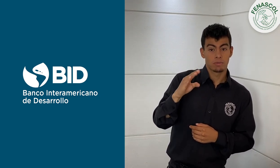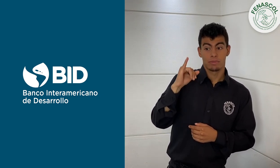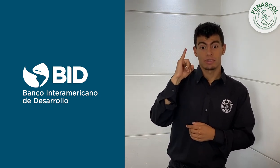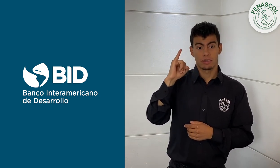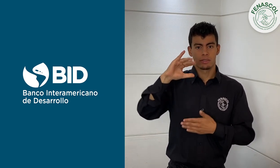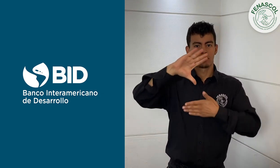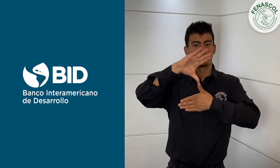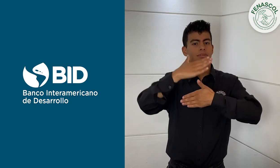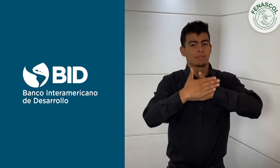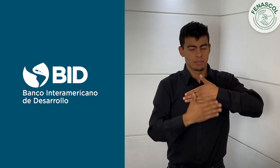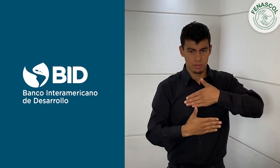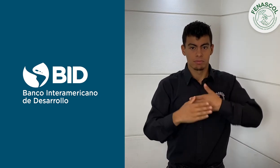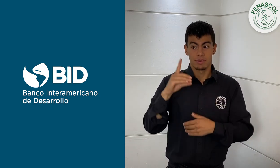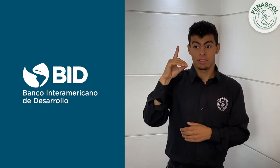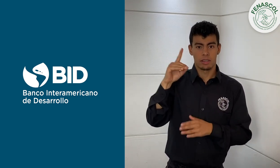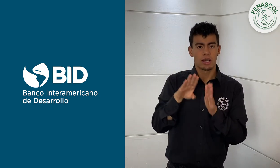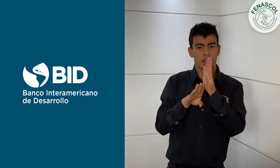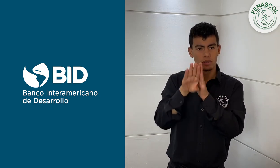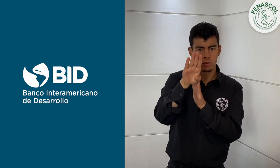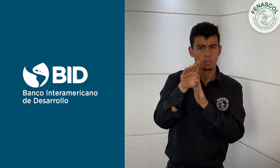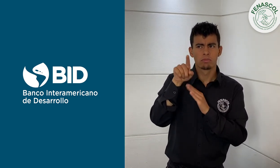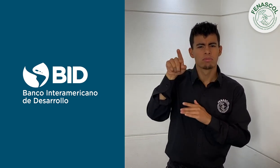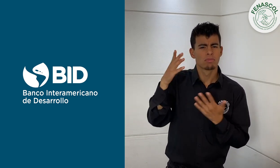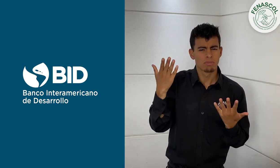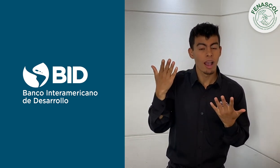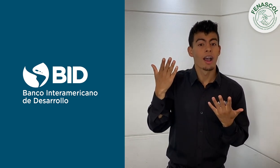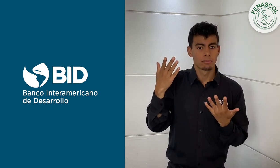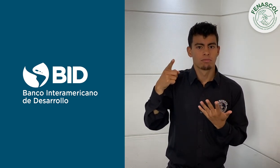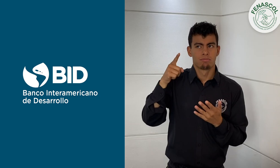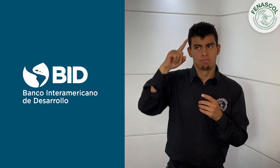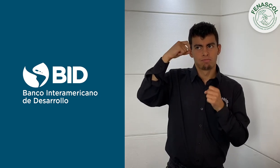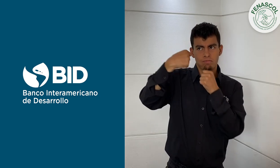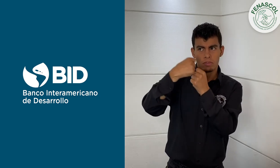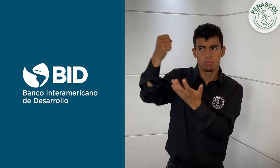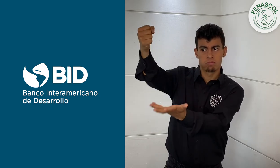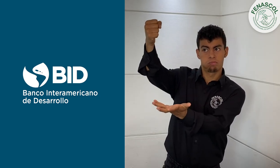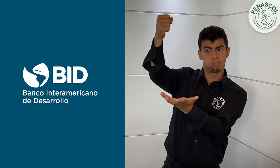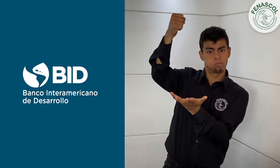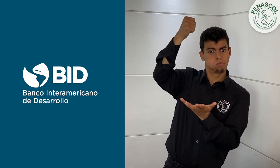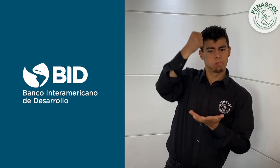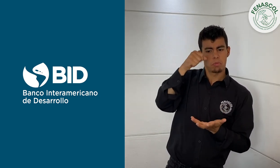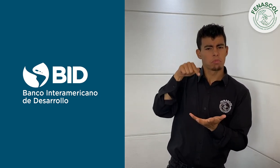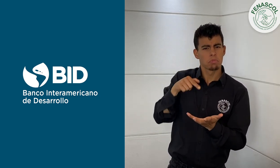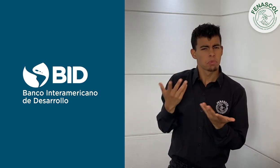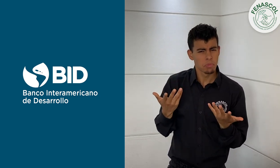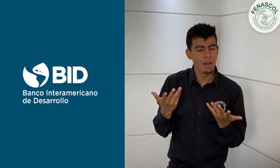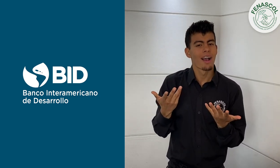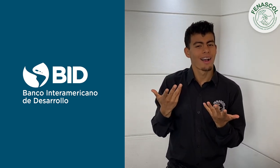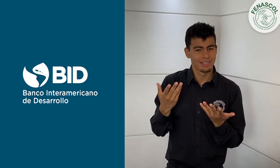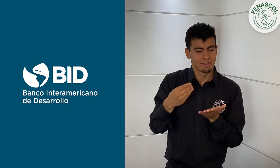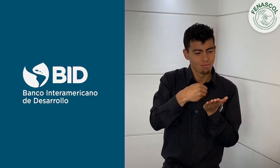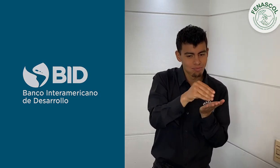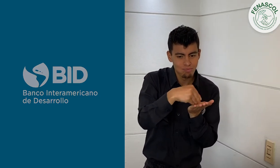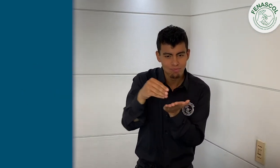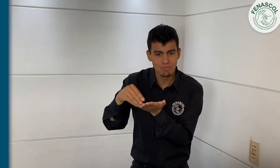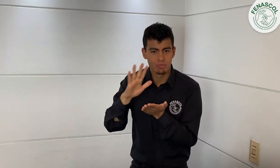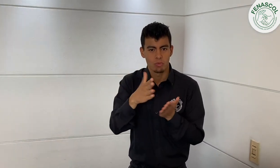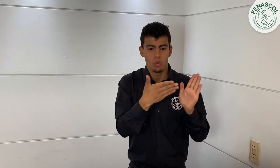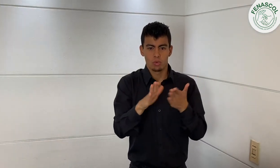Gracias a esta alianza, FENASCOL recibió recursos económicos que se utilizaron en la creación de diversos materiales para